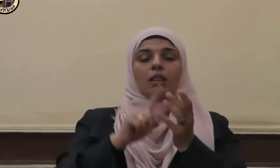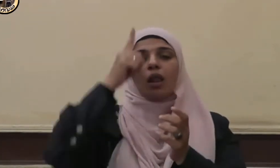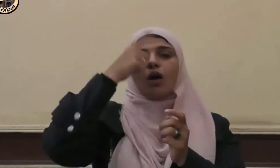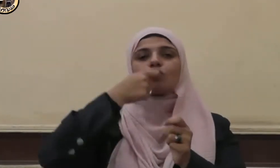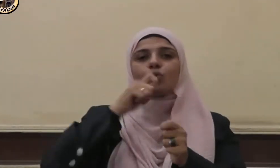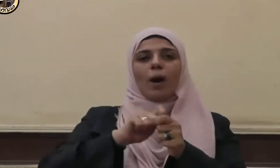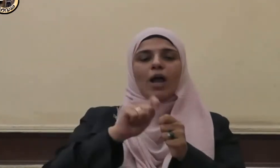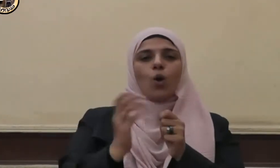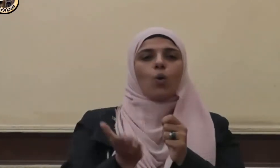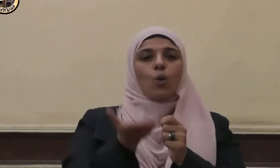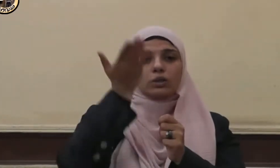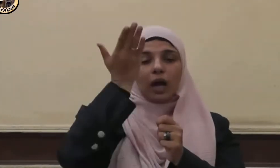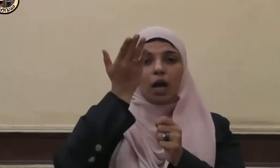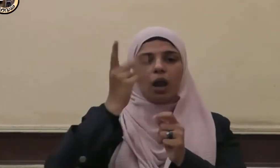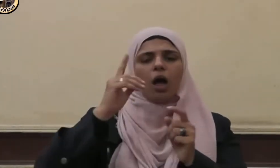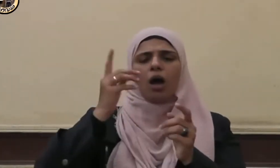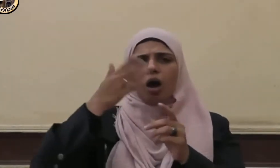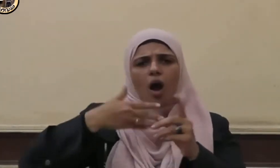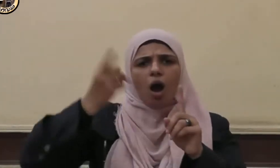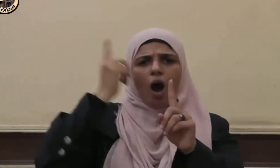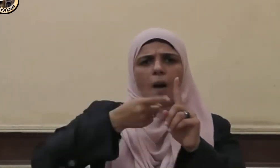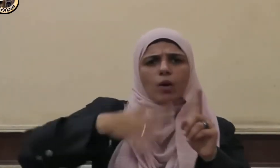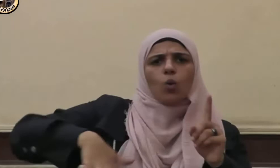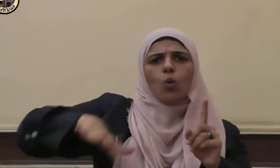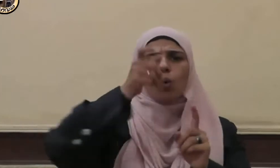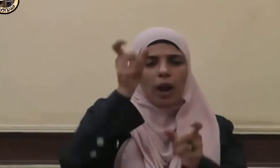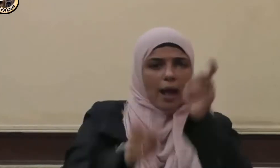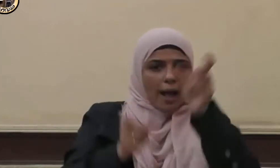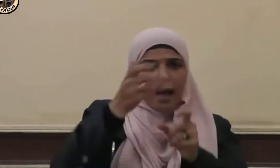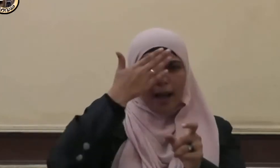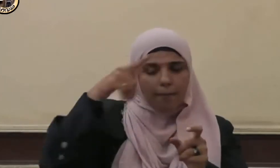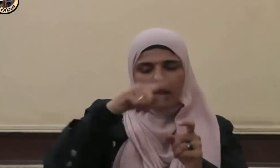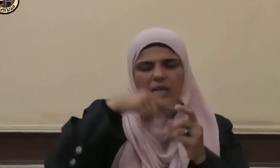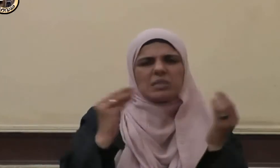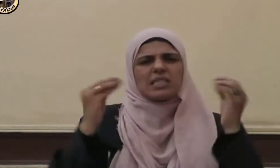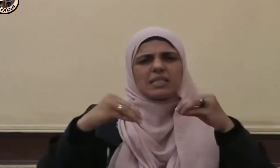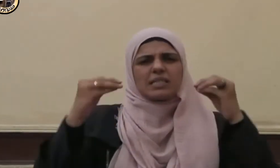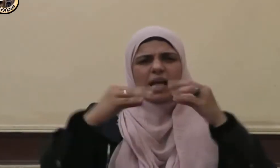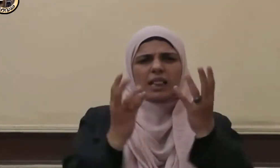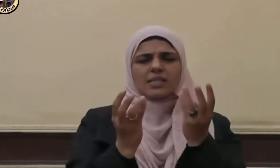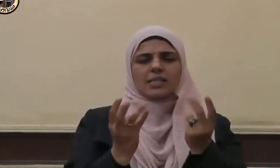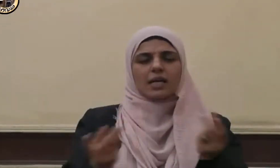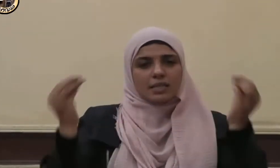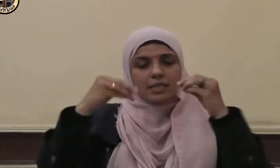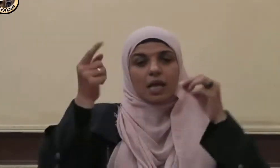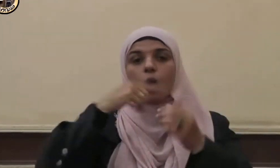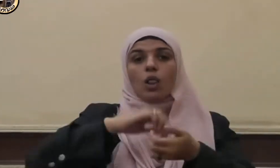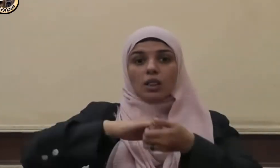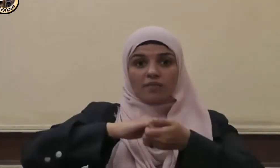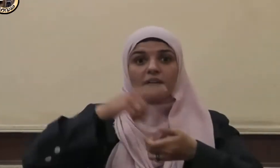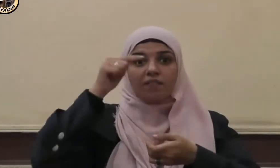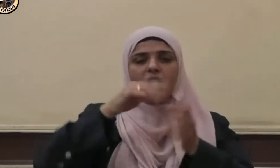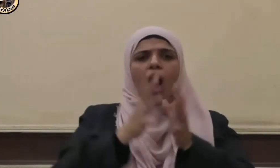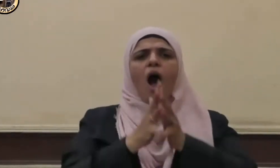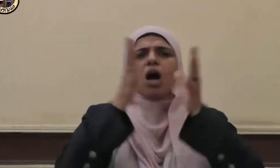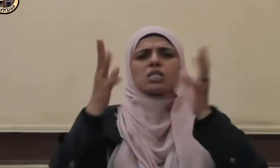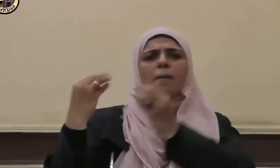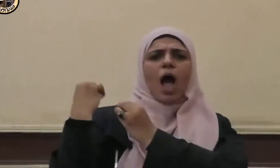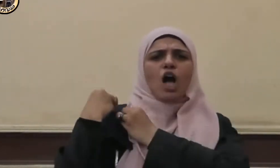وجل قد أمر عباده بالإفثار من ذكره ووعده بعظيم الأجر على ذلك